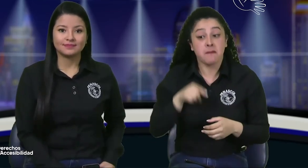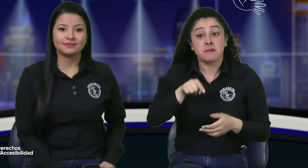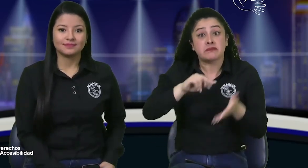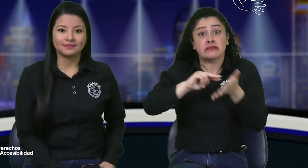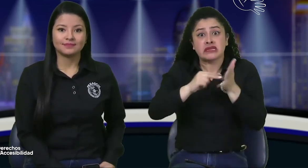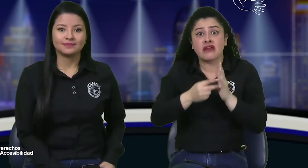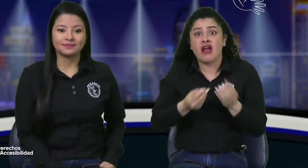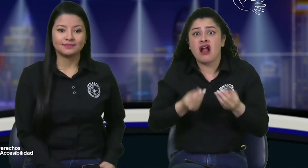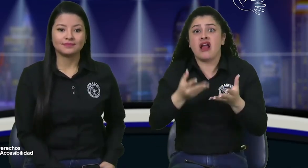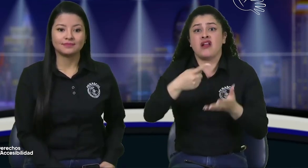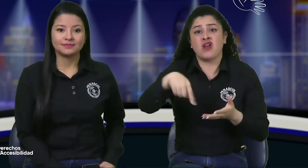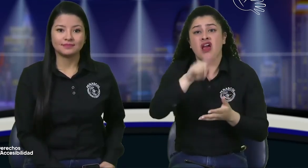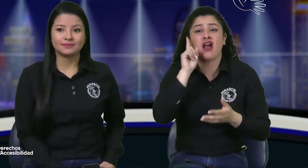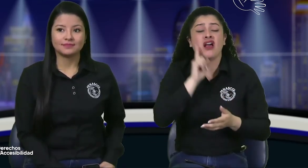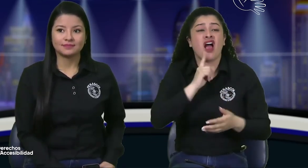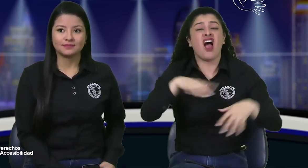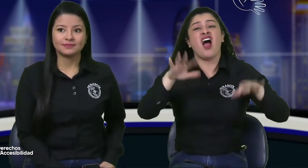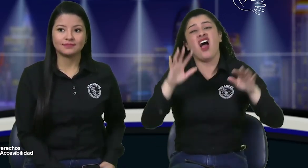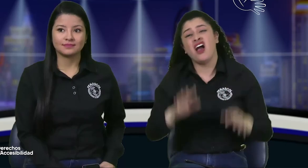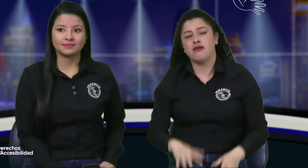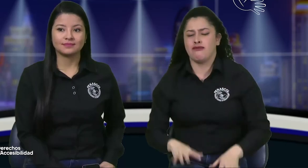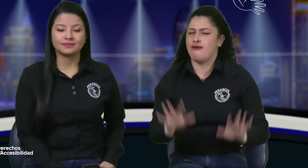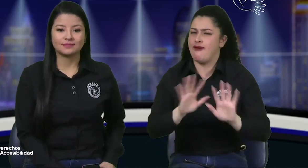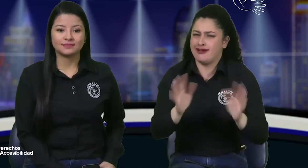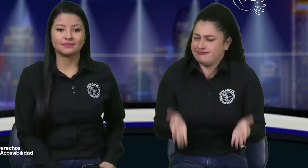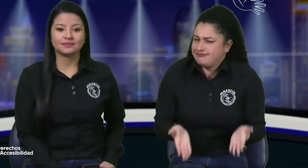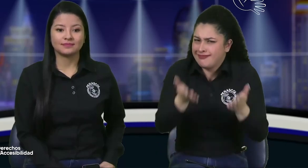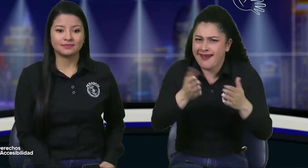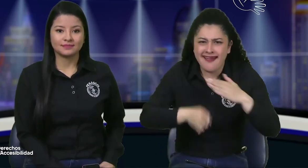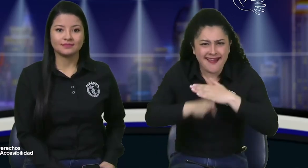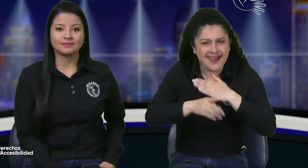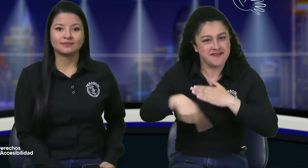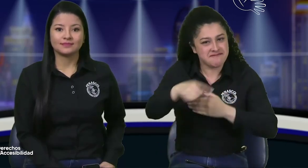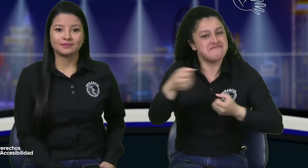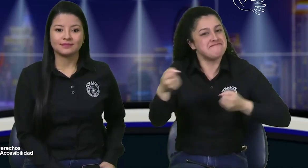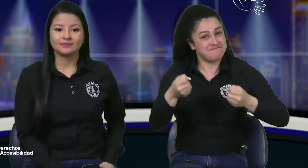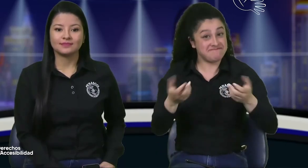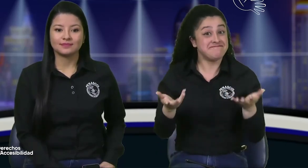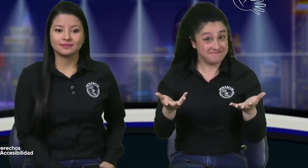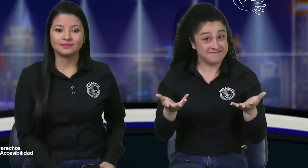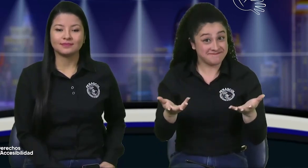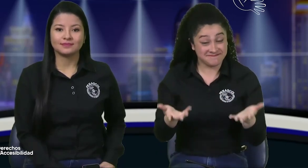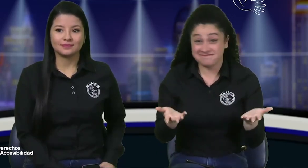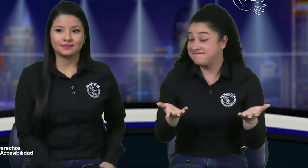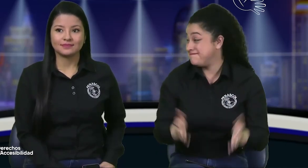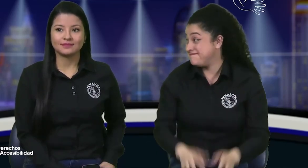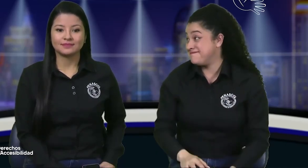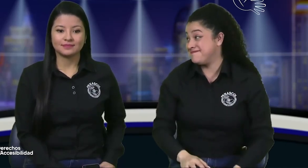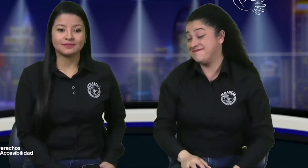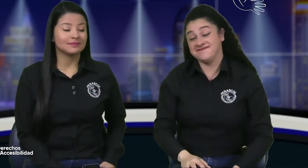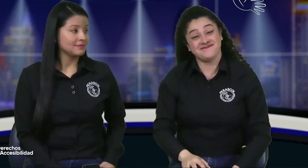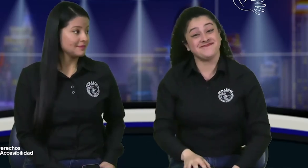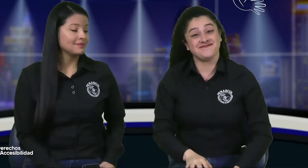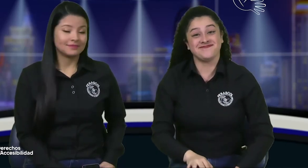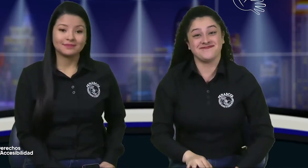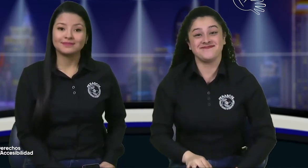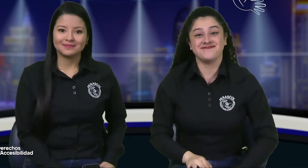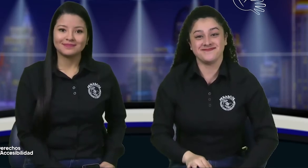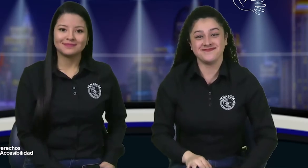también hablar que las personas sordas pues quedan en esto no o sea seguir trabajando en